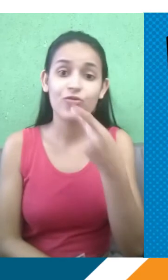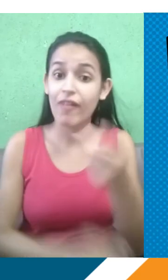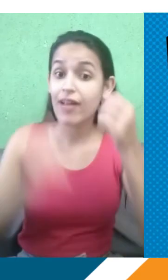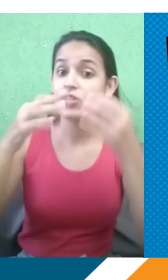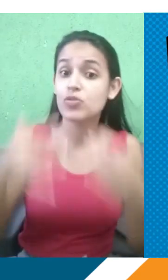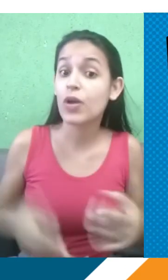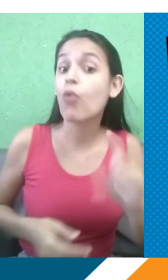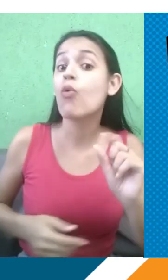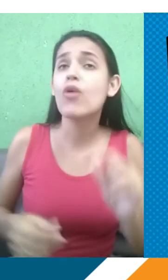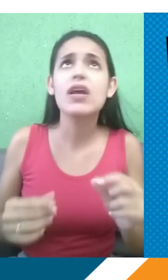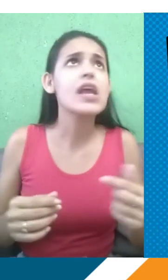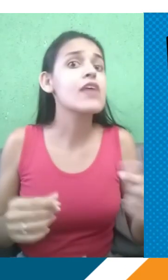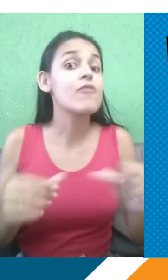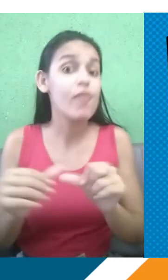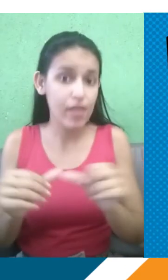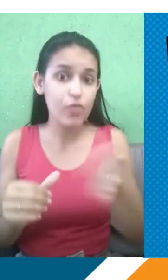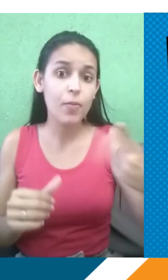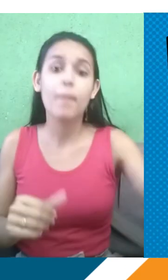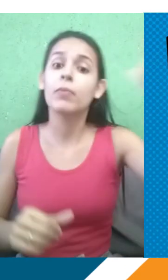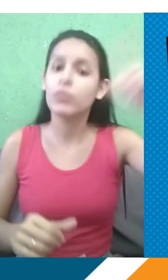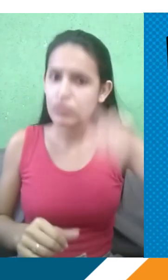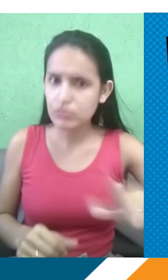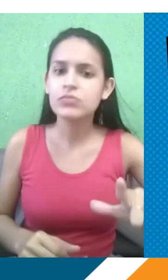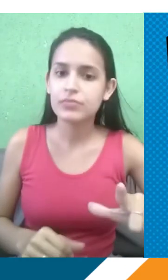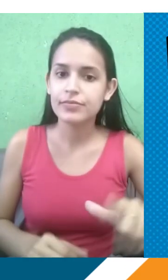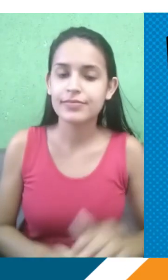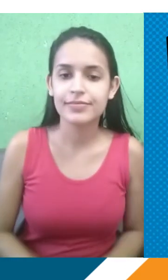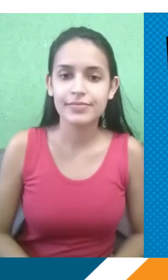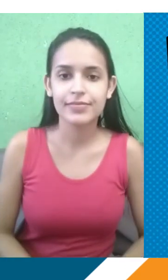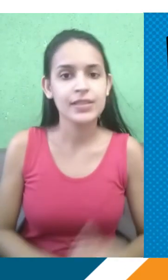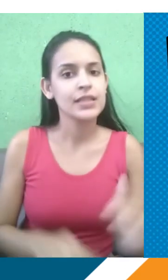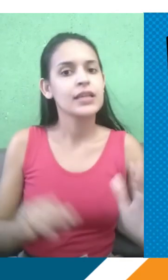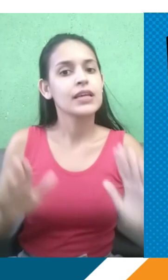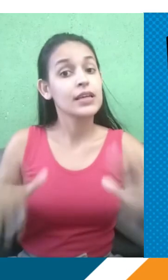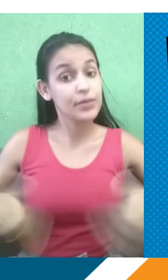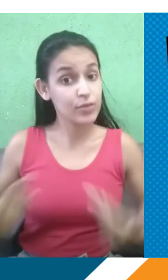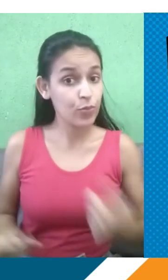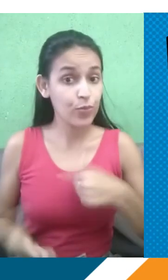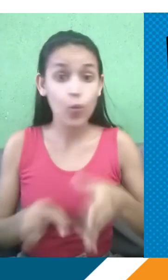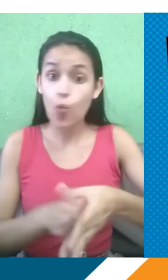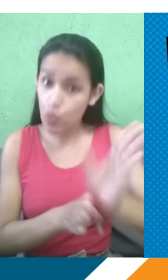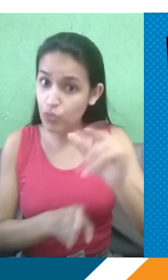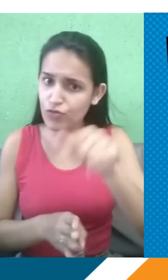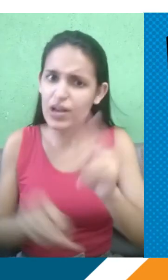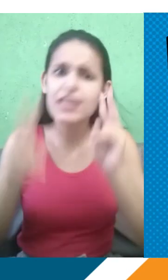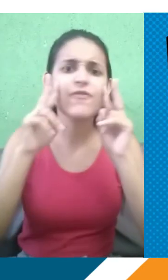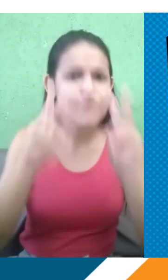passaram, o que eles fizeram para conseguir ter essas conquistas. Então, recomendo muito que vocês assistam, vai estar no card aqui em cima, cliquem